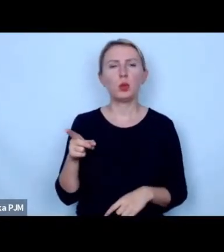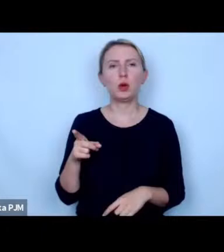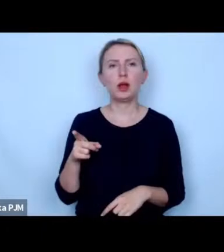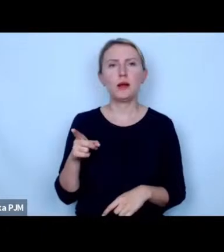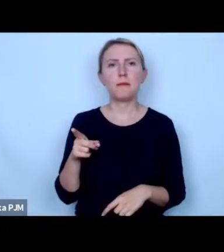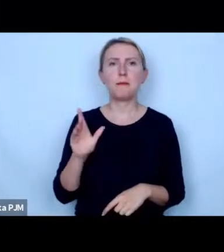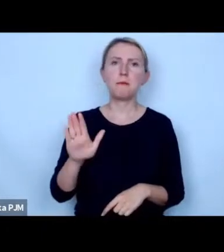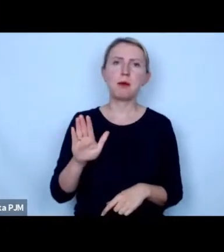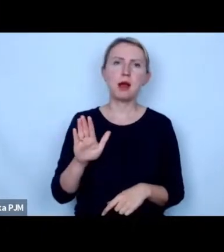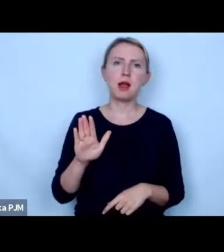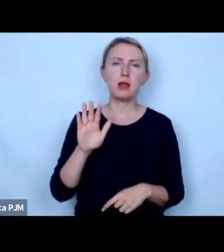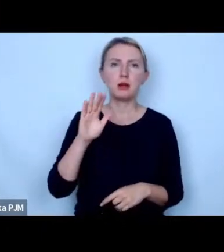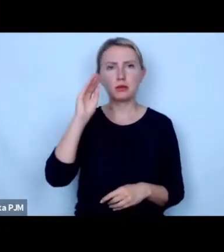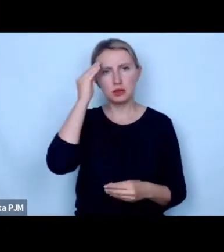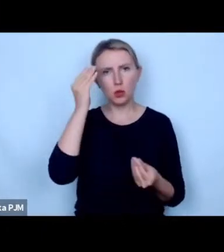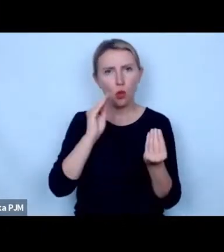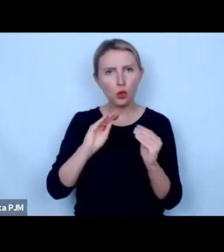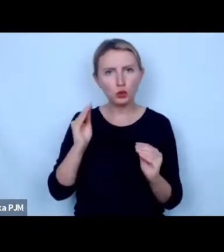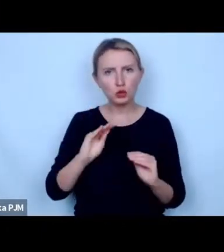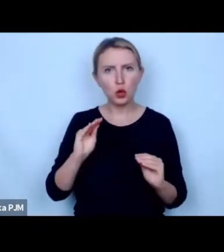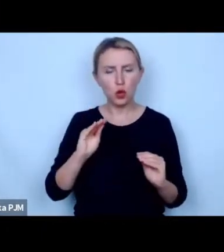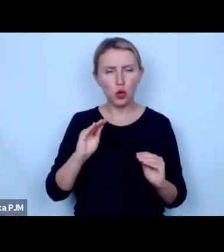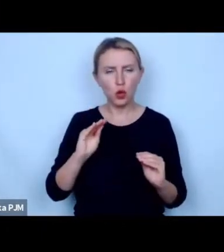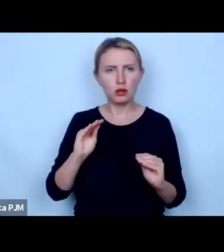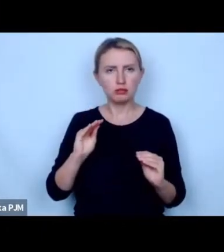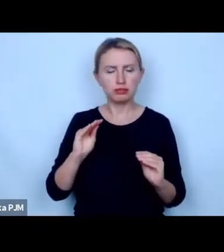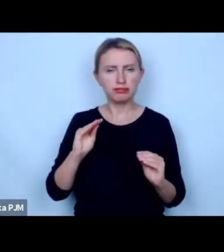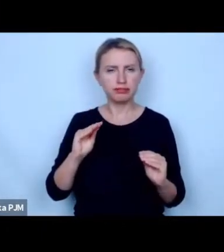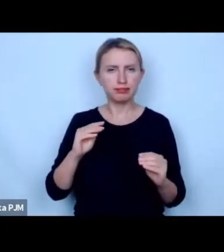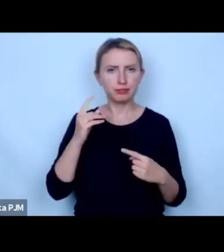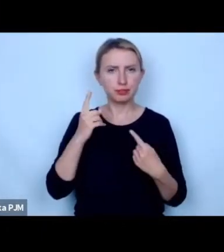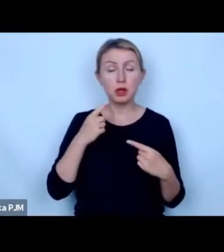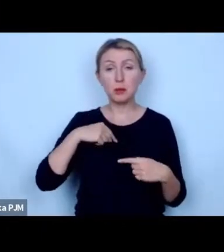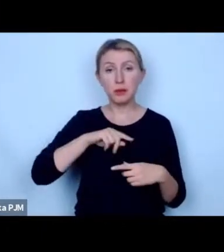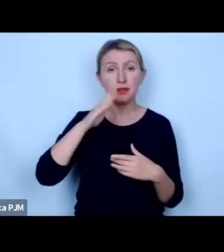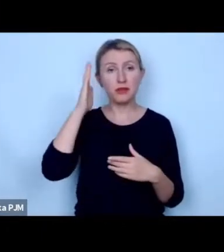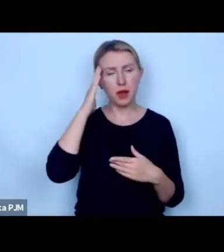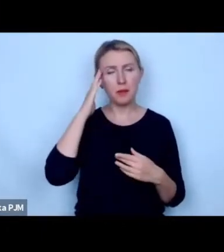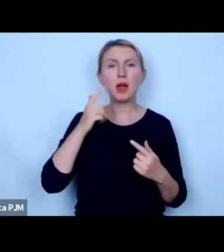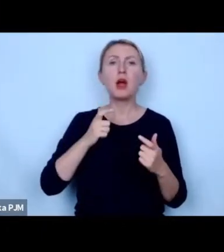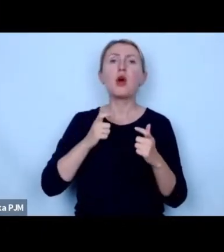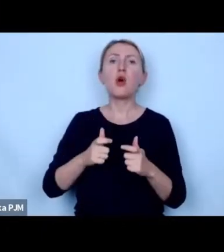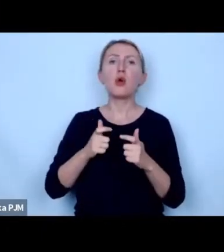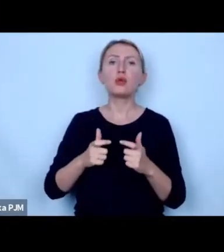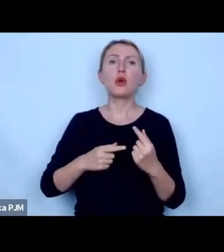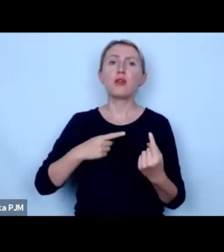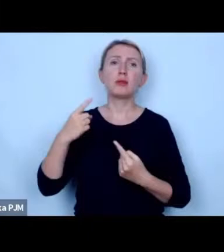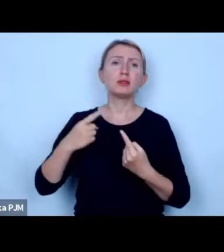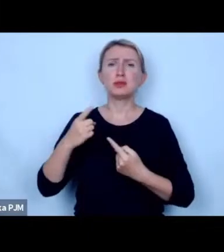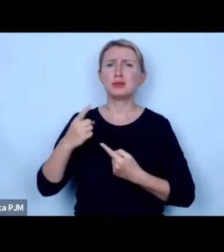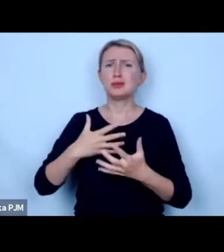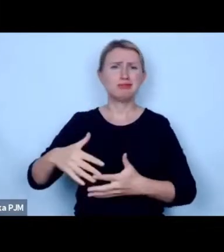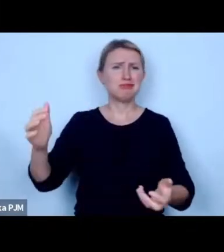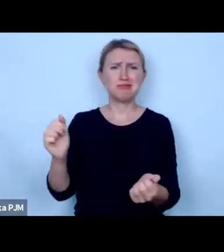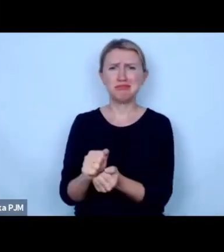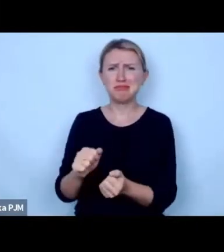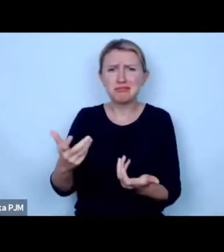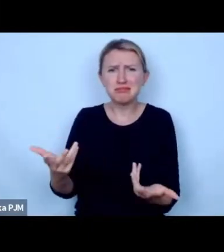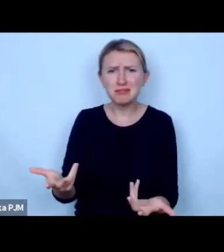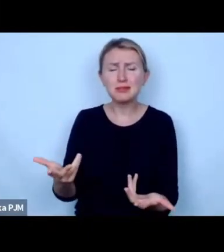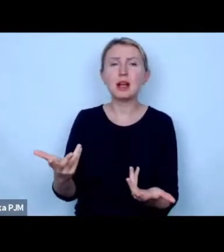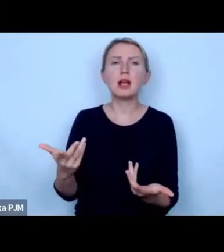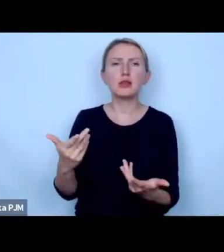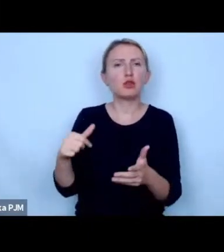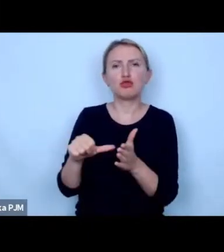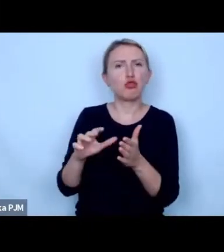mają złożone umysły bo mają my o tym wiemy i w związku z tym hodowla przemysłowa jest skandalem nie tylko z punktu widzenia środowiskowego